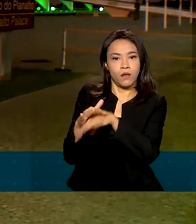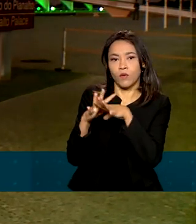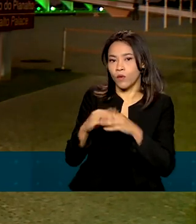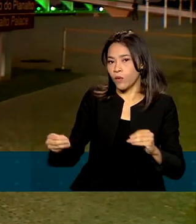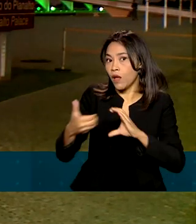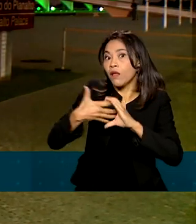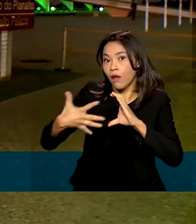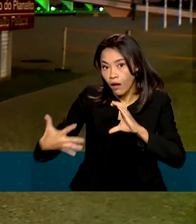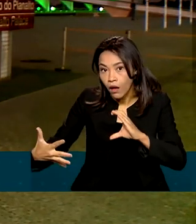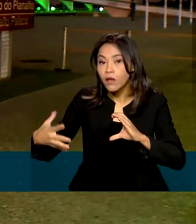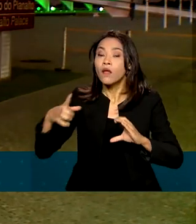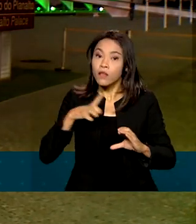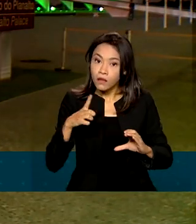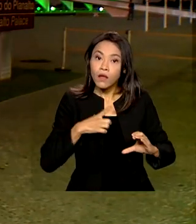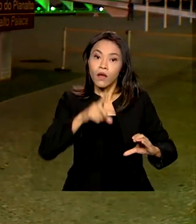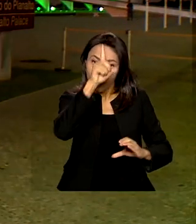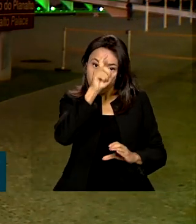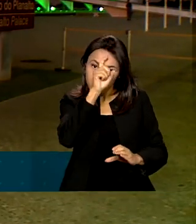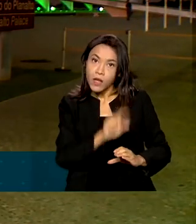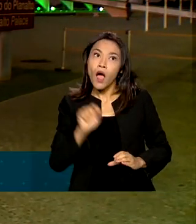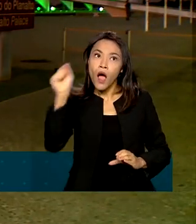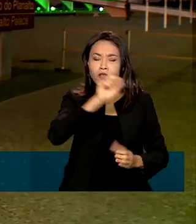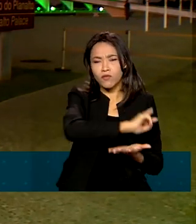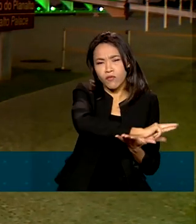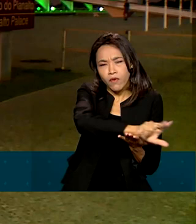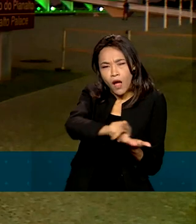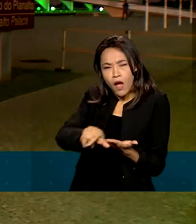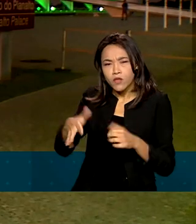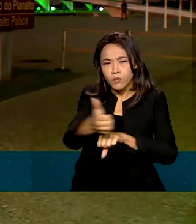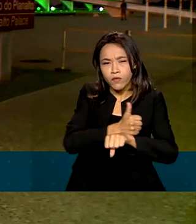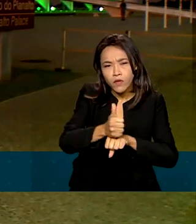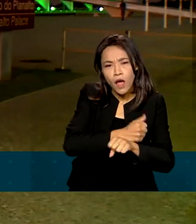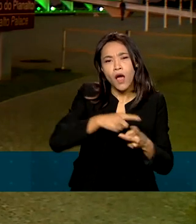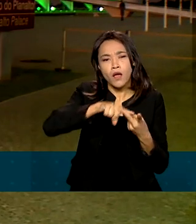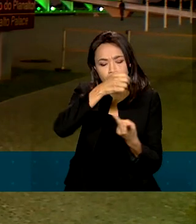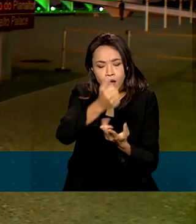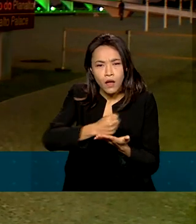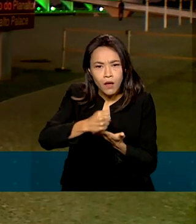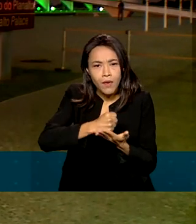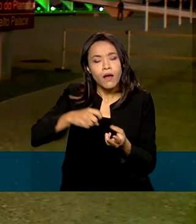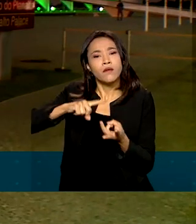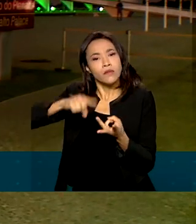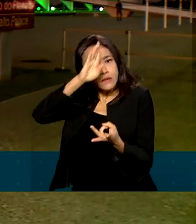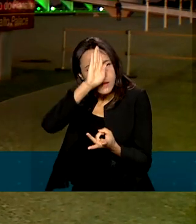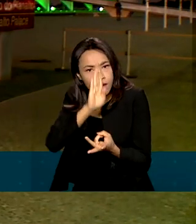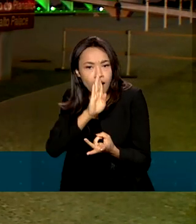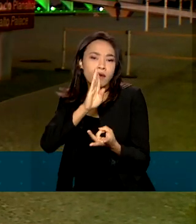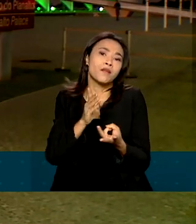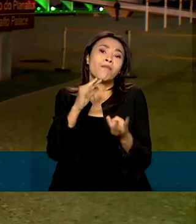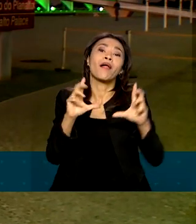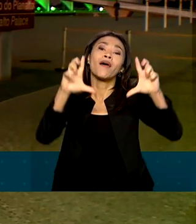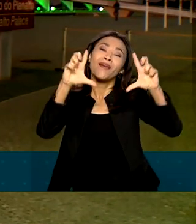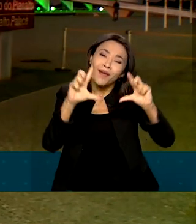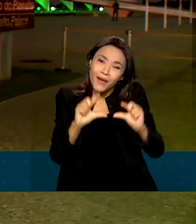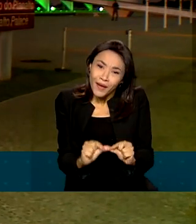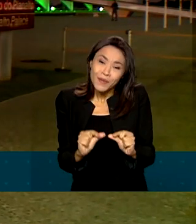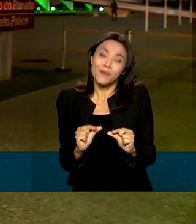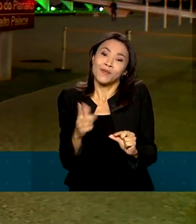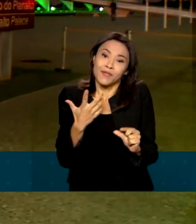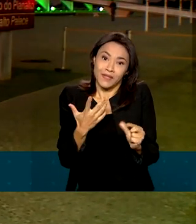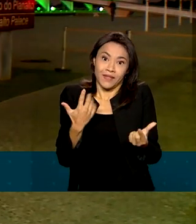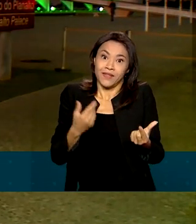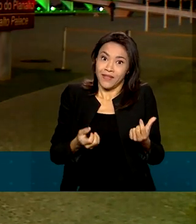Saúde oferece cuidados multiprofissionais e medicamentos de forma integral e gratuita para amenizar os sintomas e